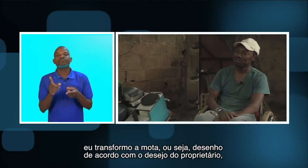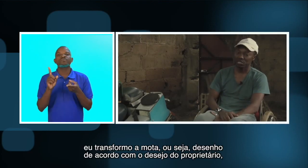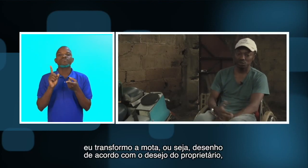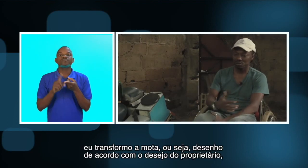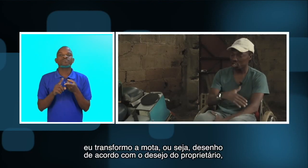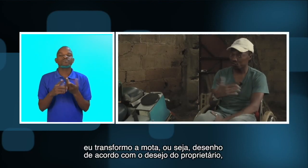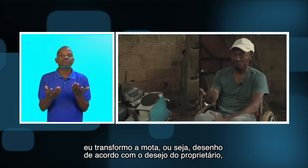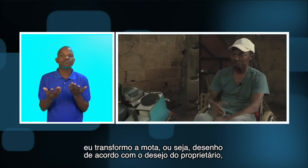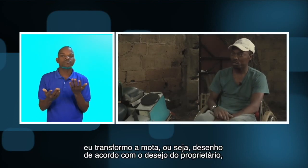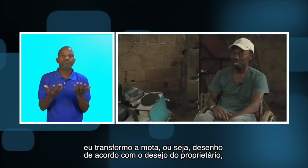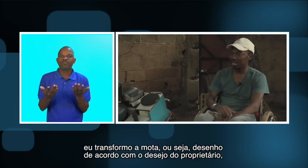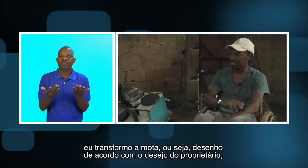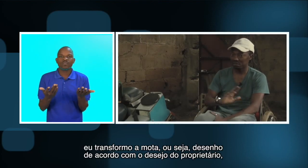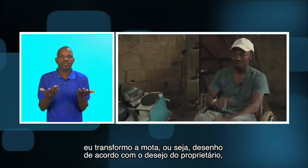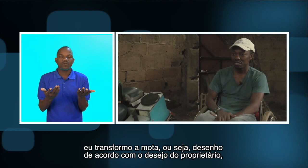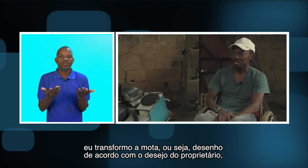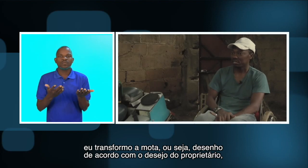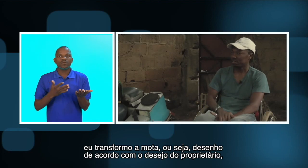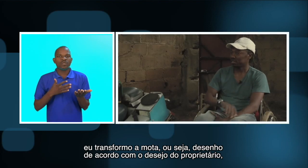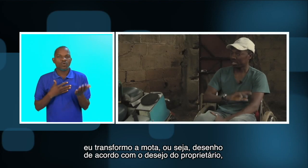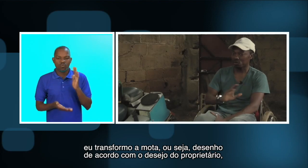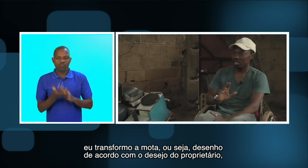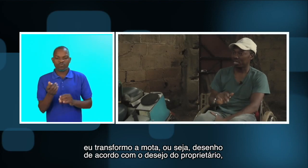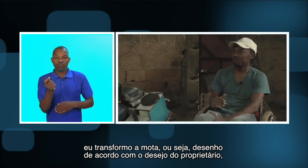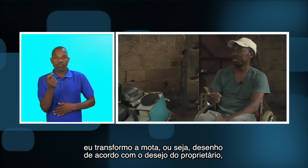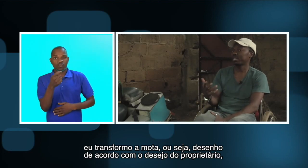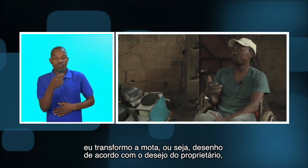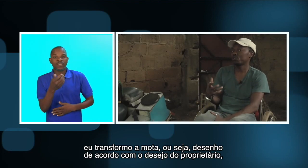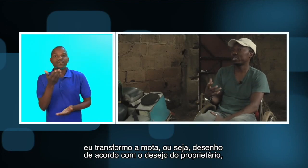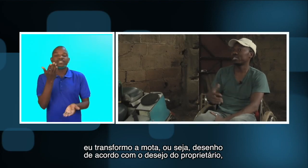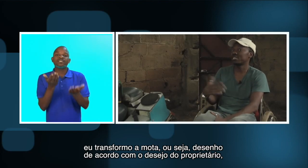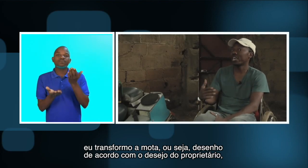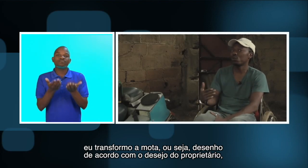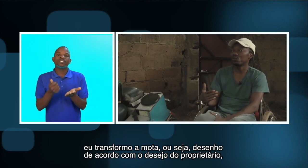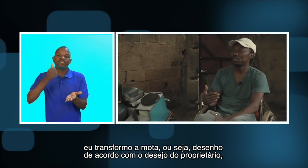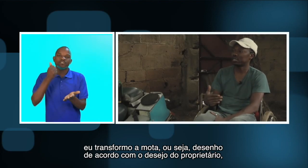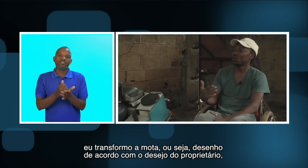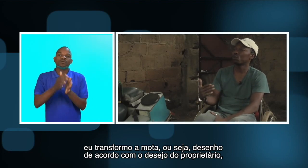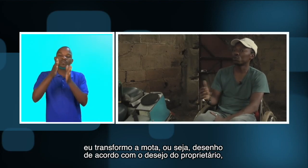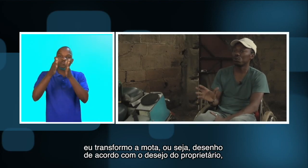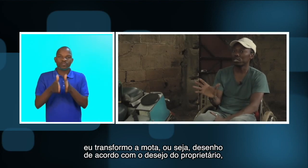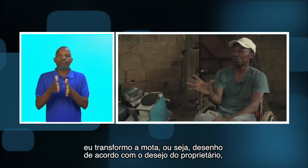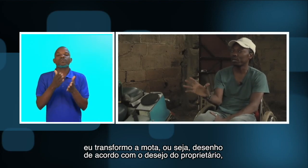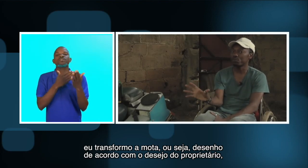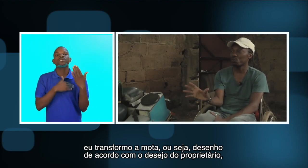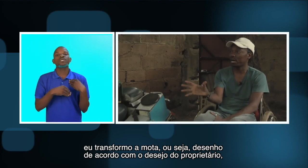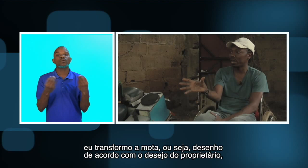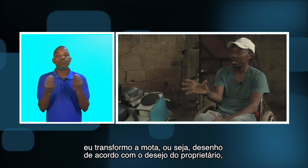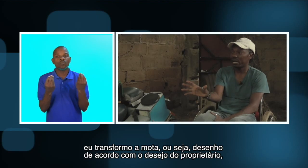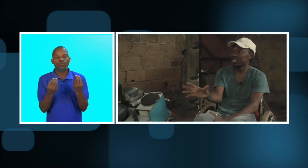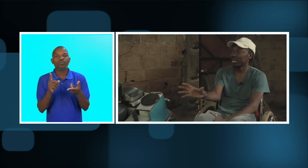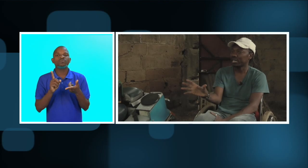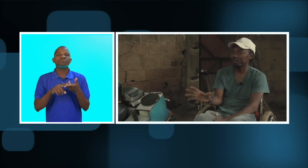eu transformo a moto daquilo que até posso dizer desenho de acordo com aquilo que a pessoa